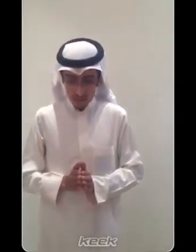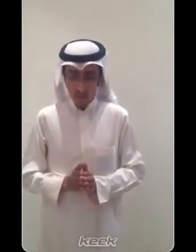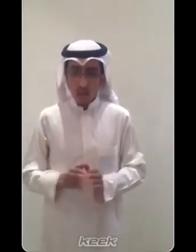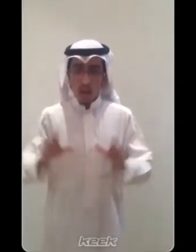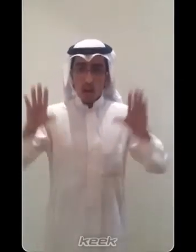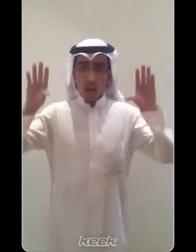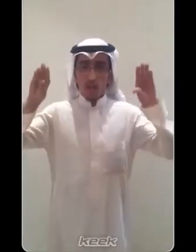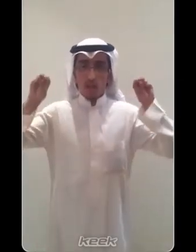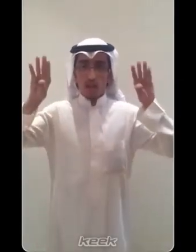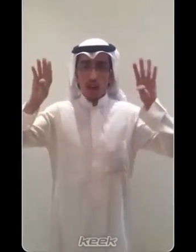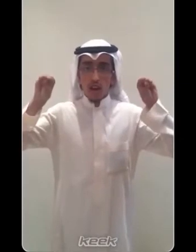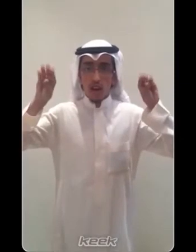الفسحة